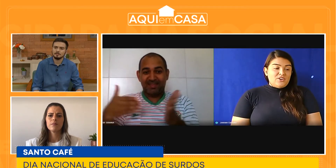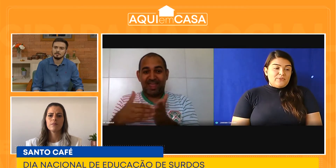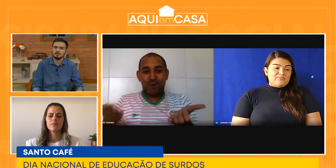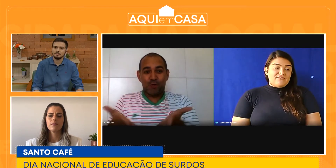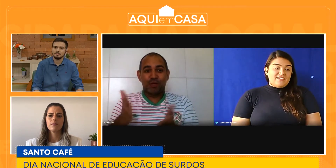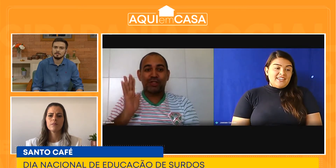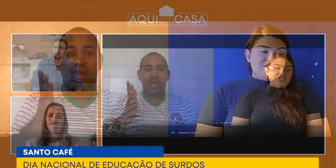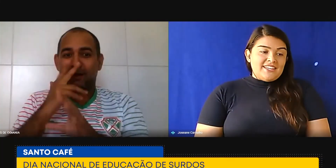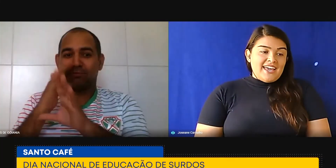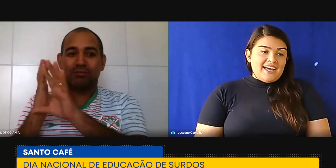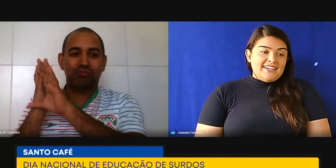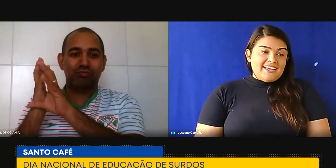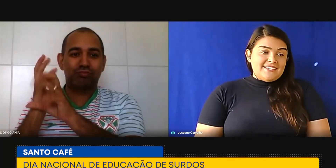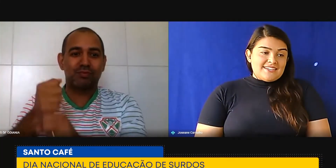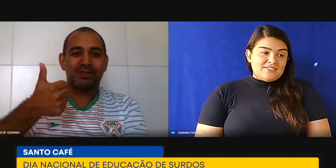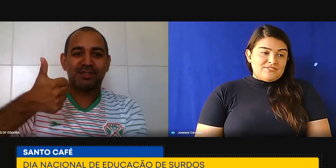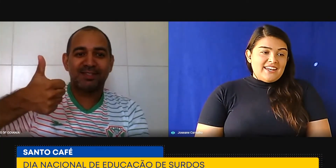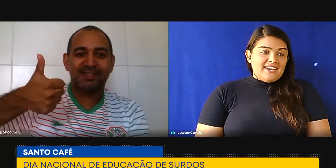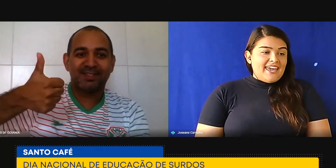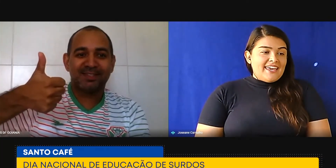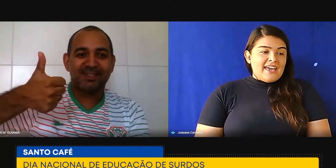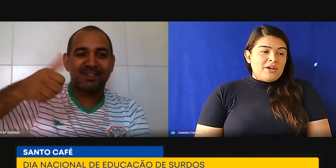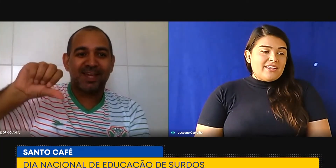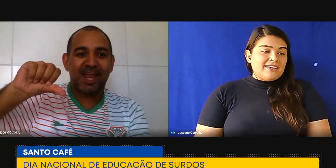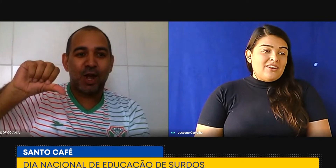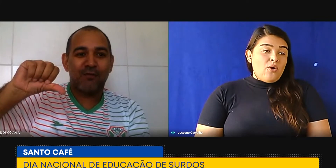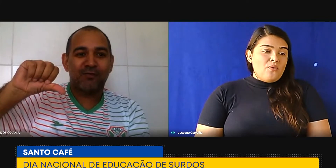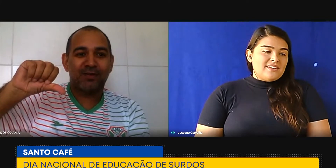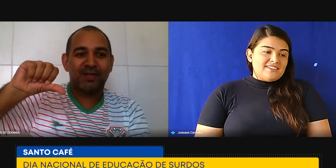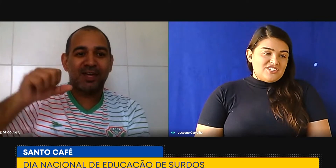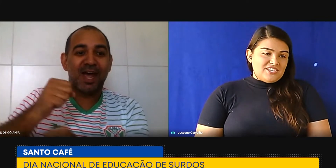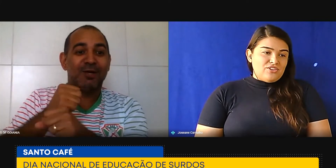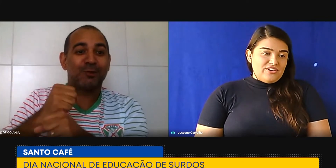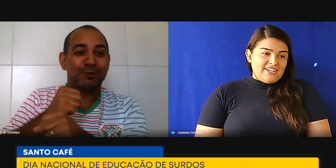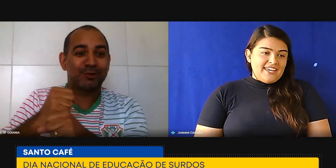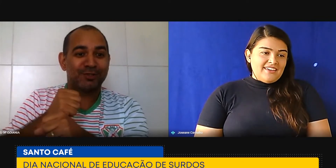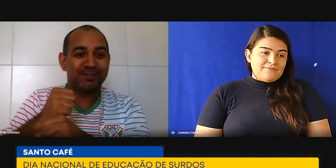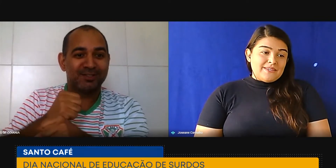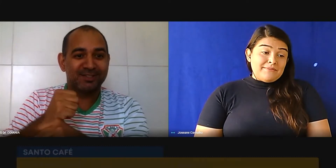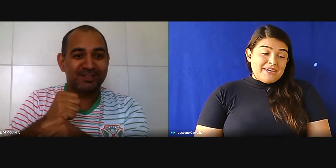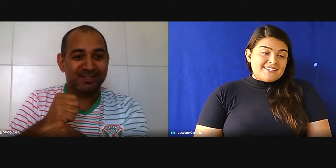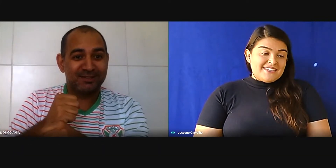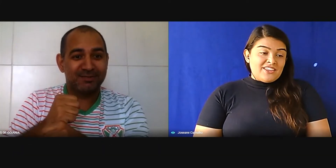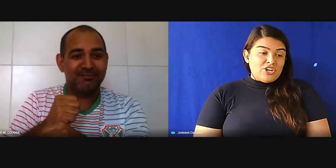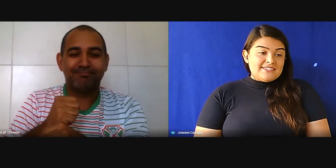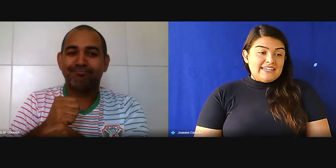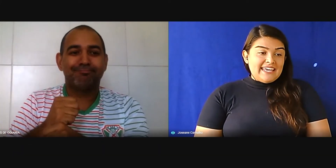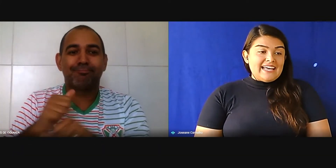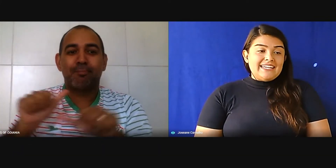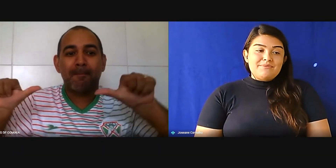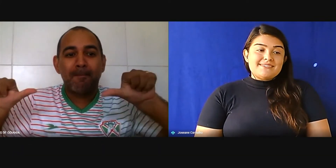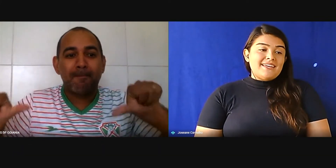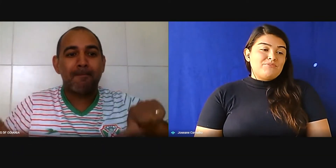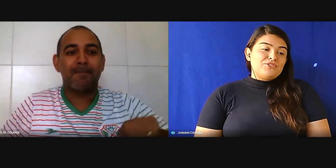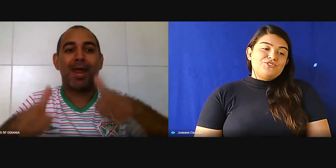Então, referente à legalização da lei, é uma longa trajetória, né? Mas, assim, a nossa lei da Libras, ela é muito